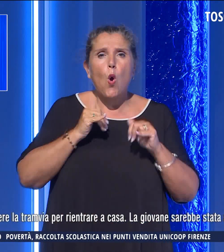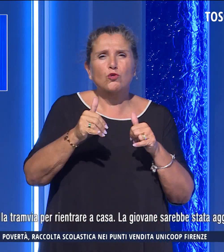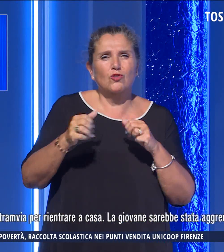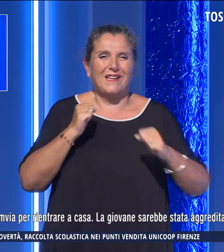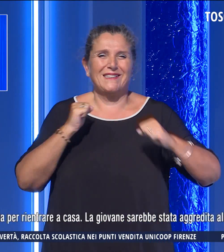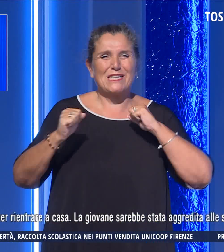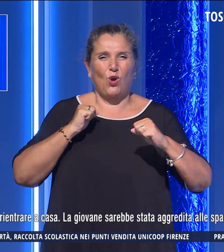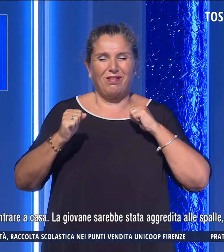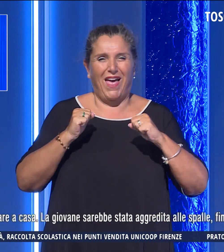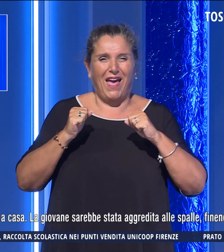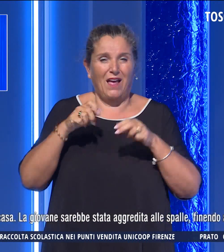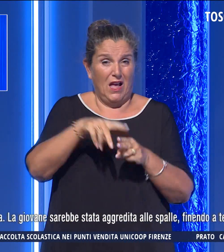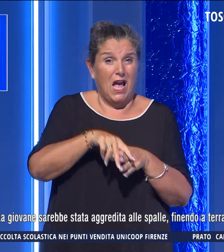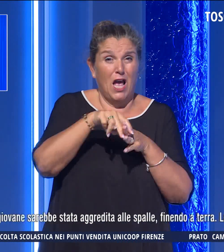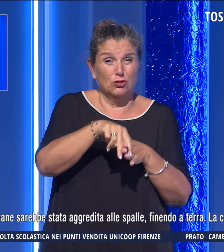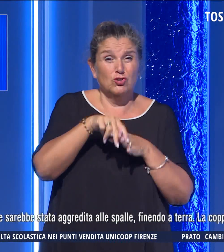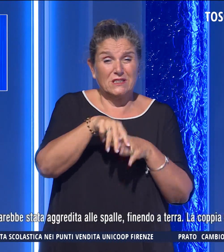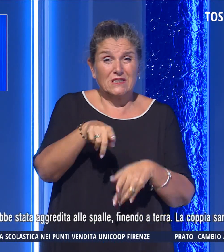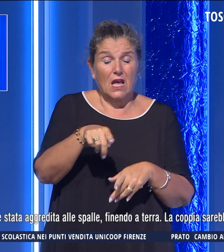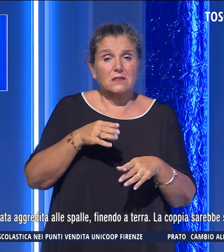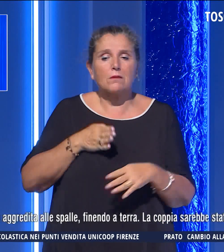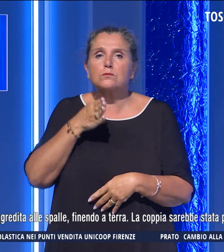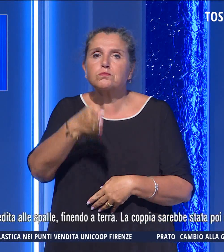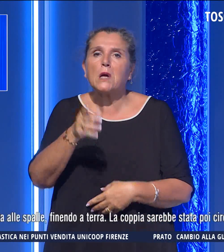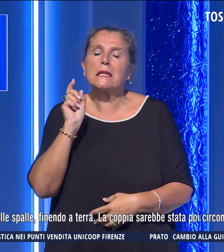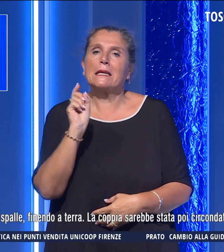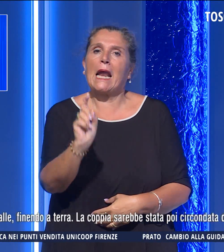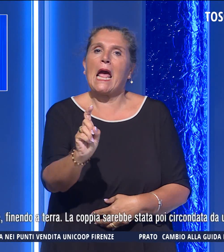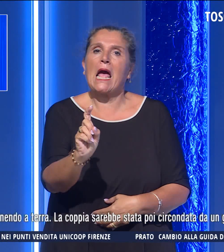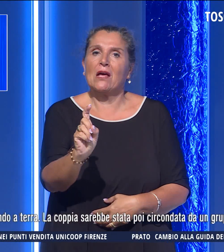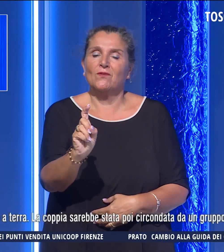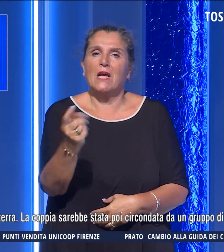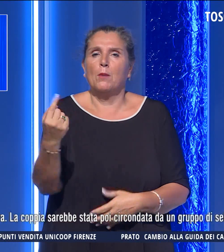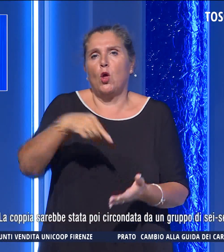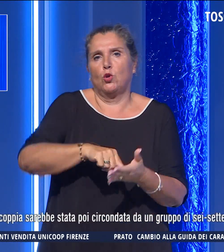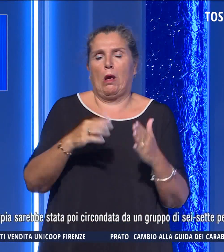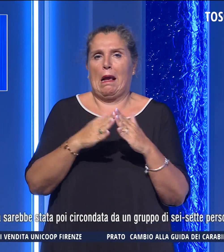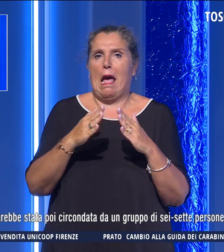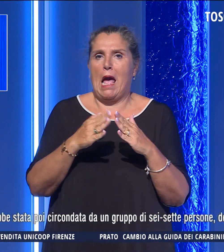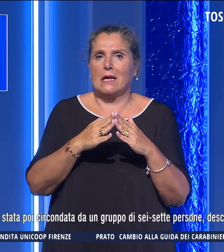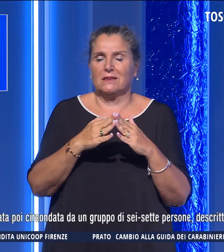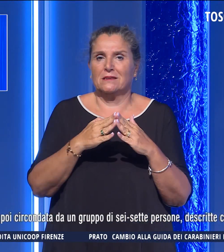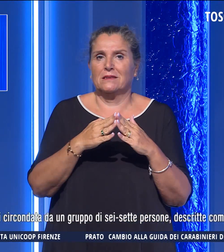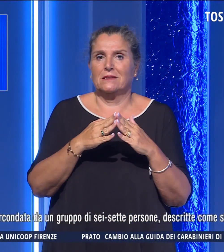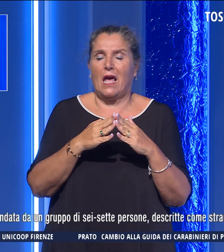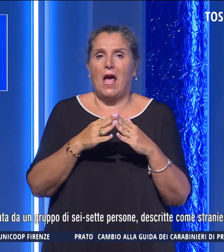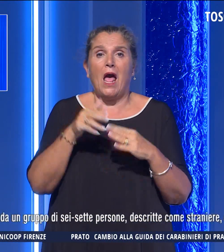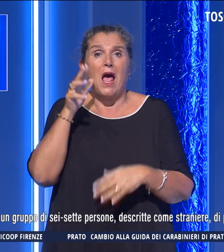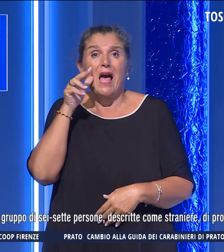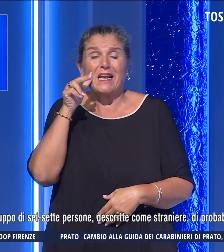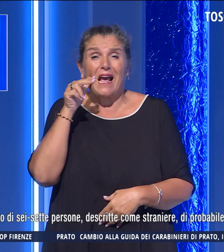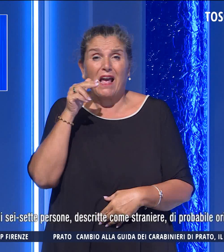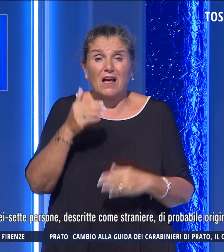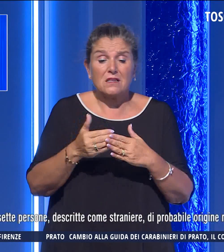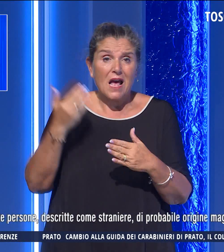discoteca alle cascine e stavano andando a prendere la tramvia per tornare a casa. La giovane sarebbe